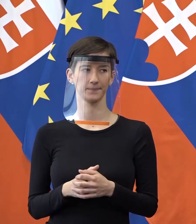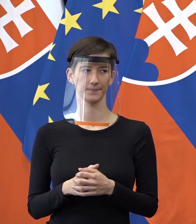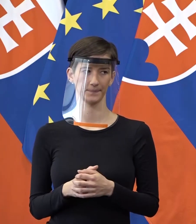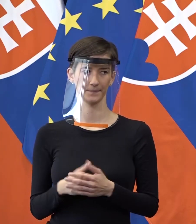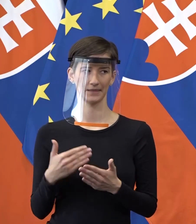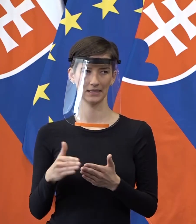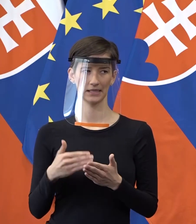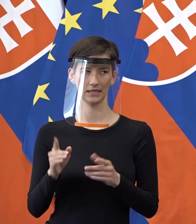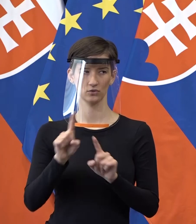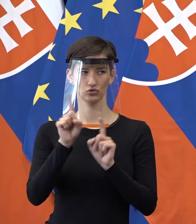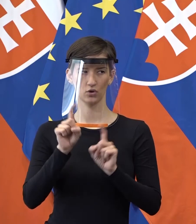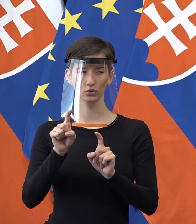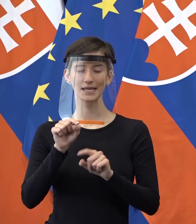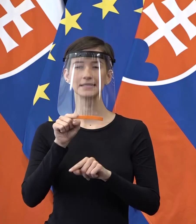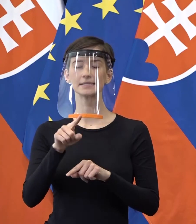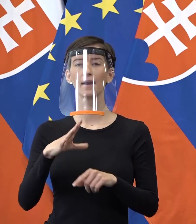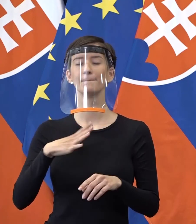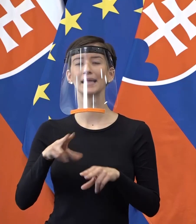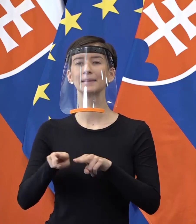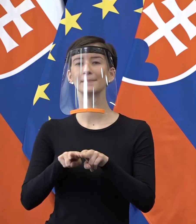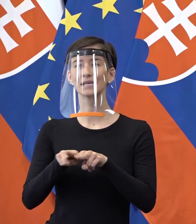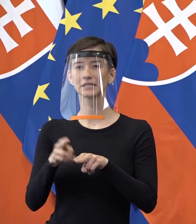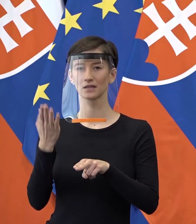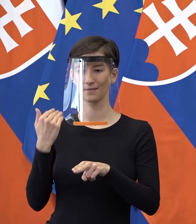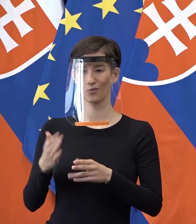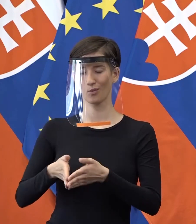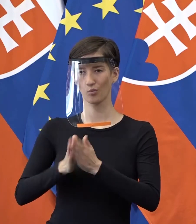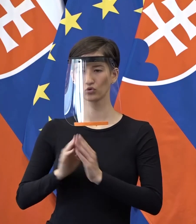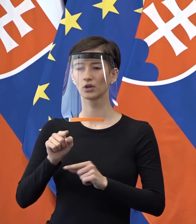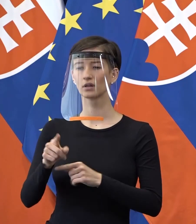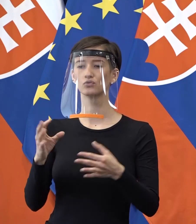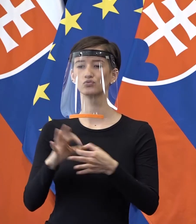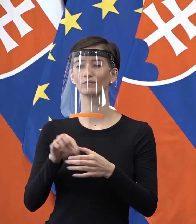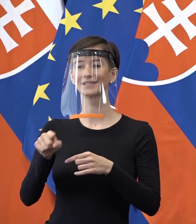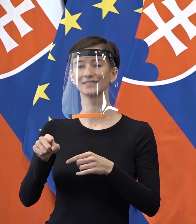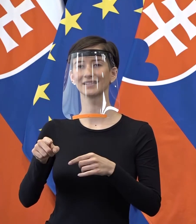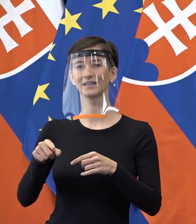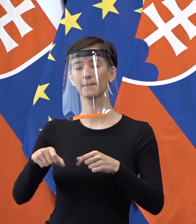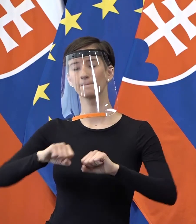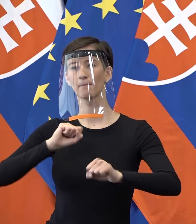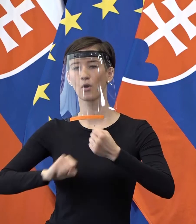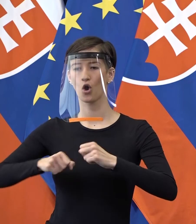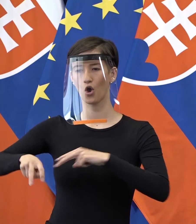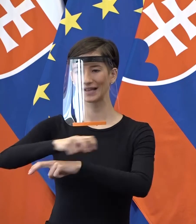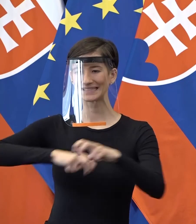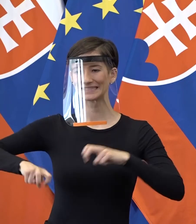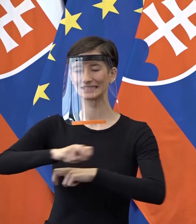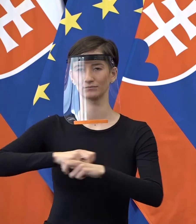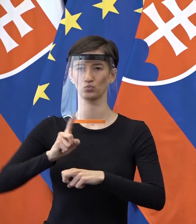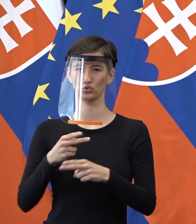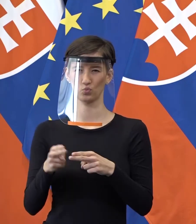Pán premiér, žiadal vás pani prezidentka, aby ste upravili uznesenie k tomuto obmedzeniu pohybu kvôli tomu, že tam sú nejaké právne problémy?